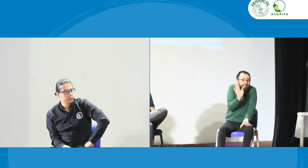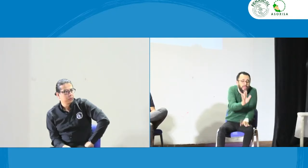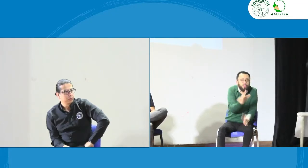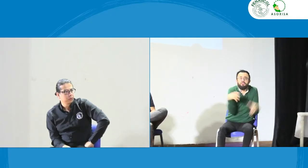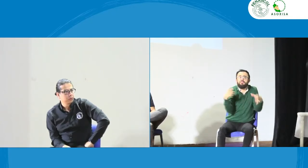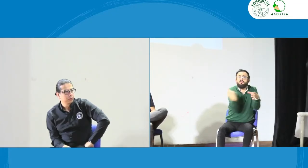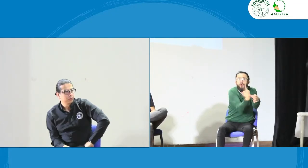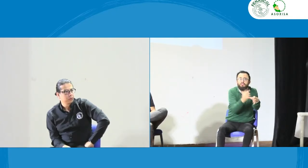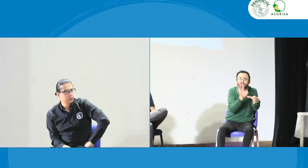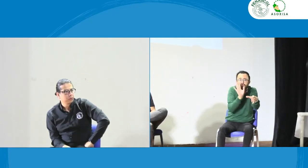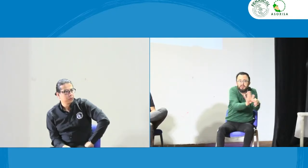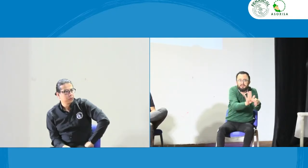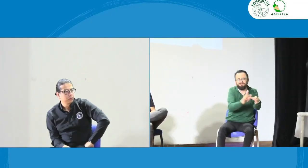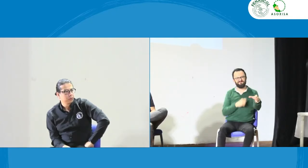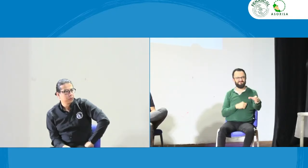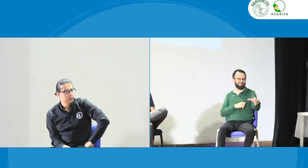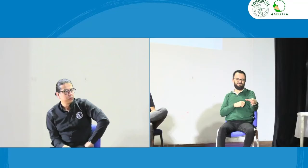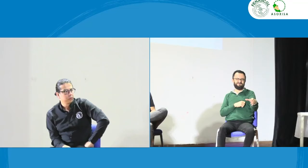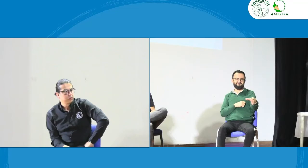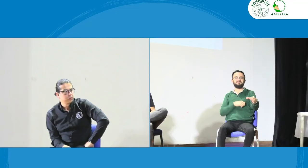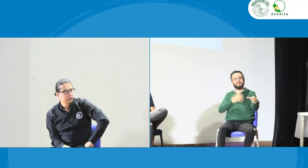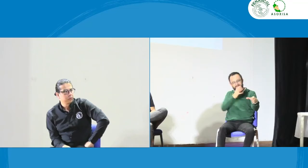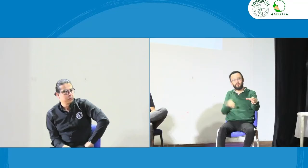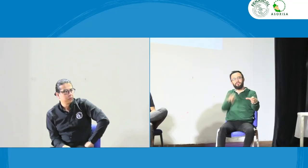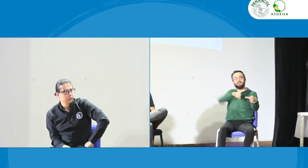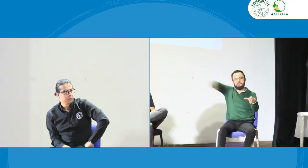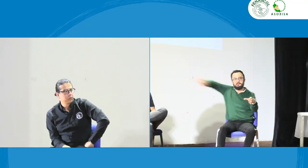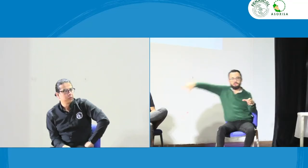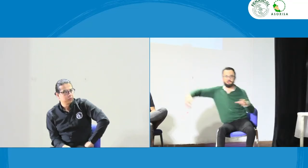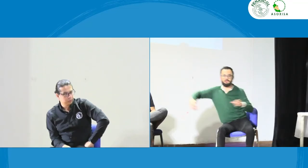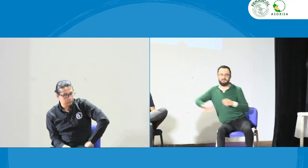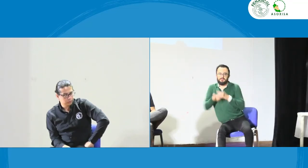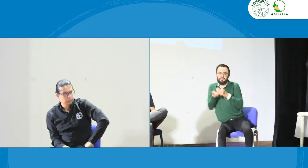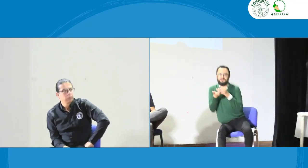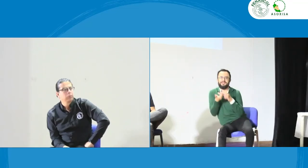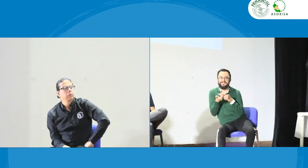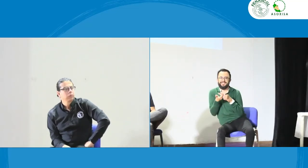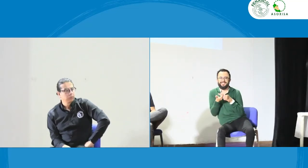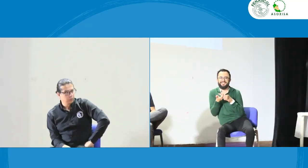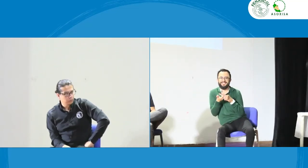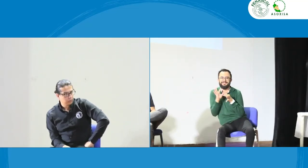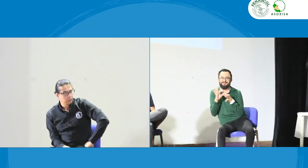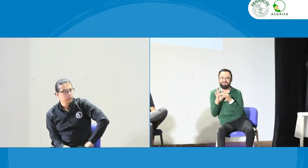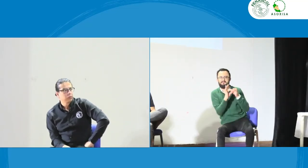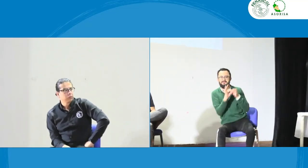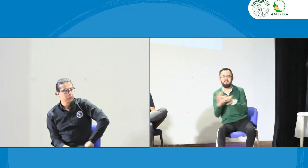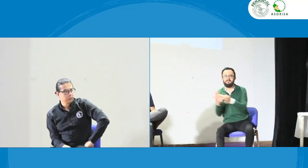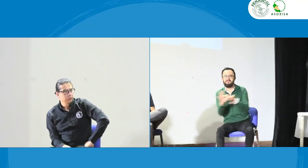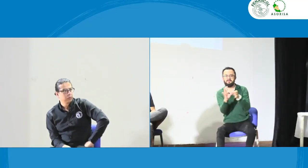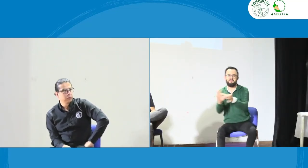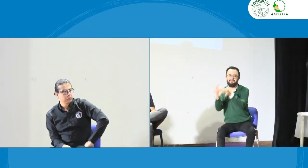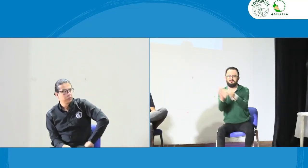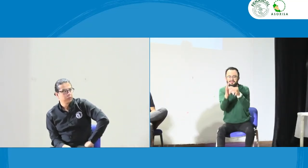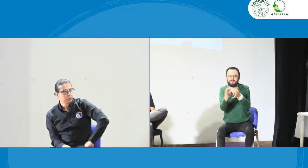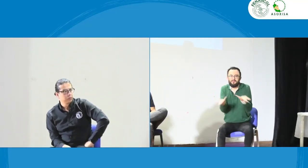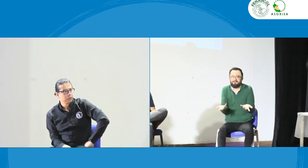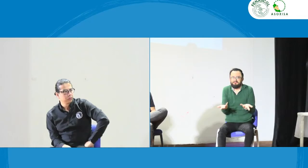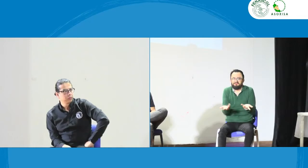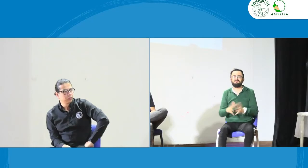trata es de que muchas veces la persona está sola allí debe estar siempre acompañada y debe haber